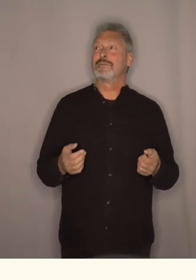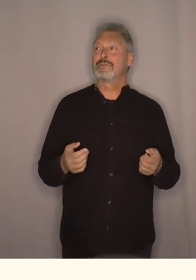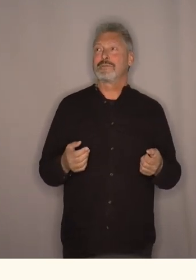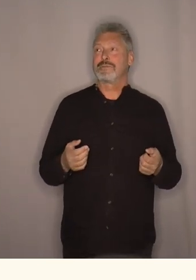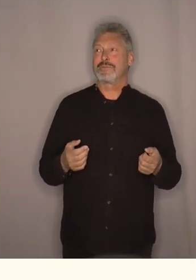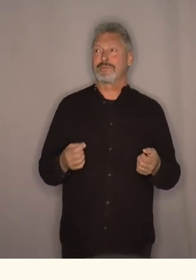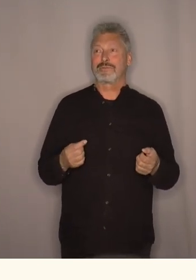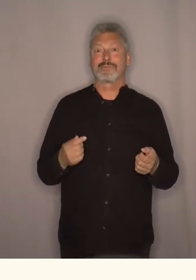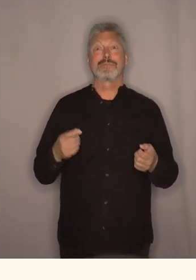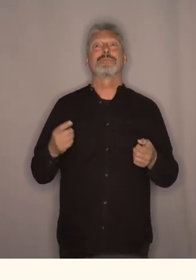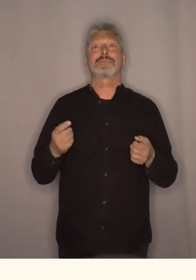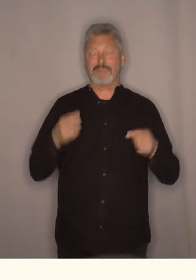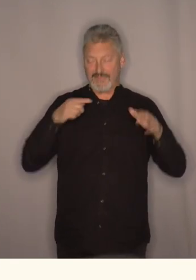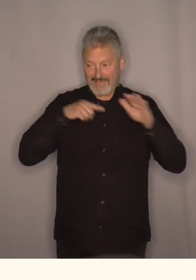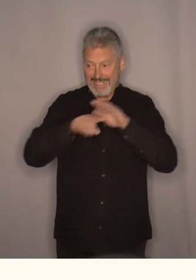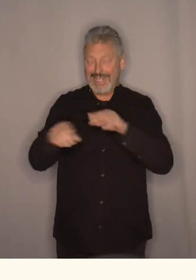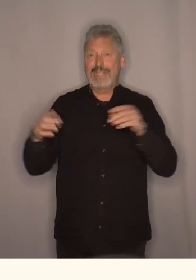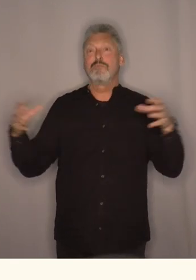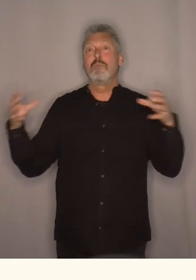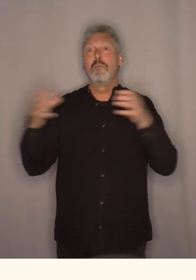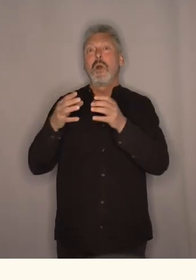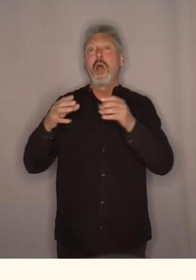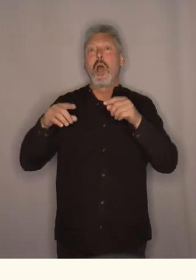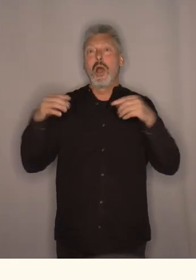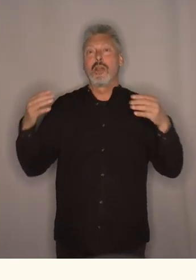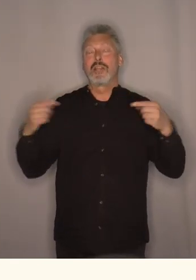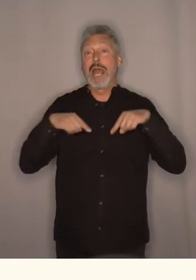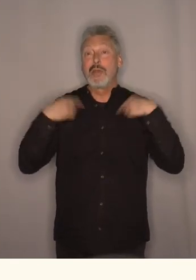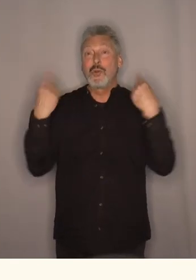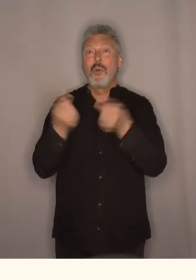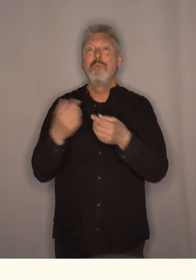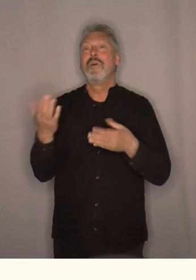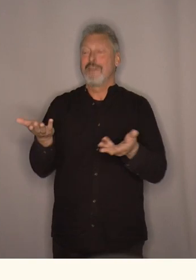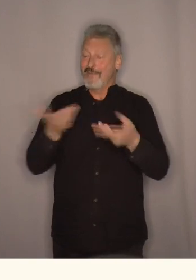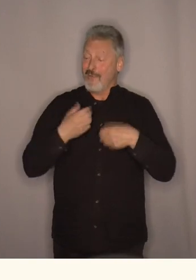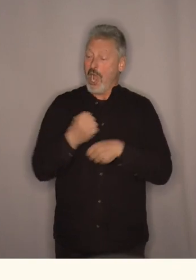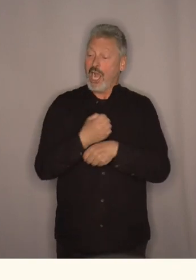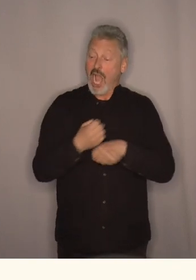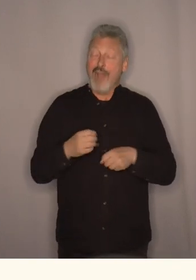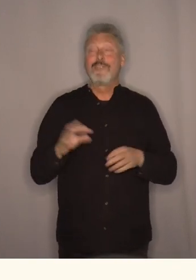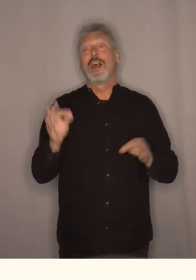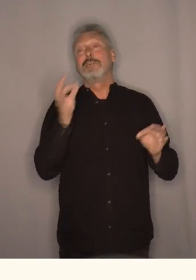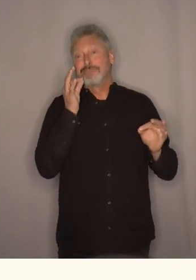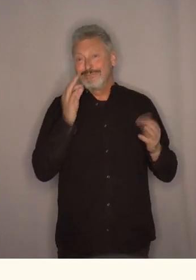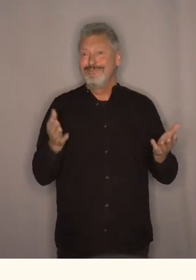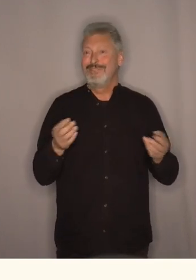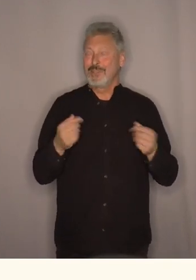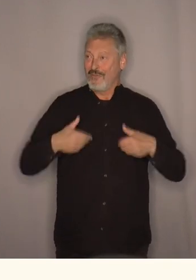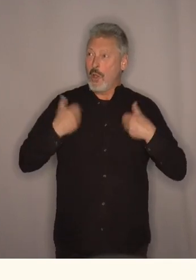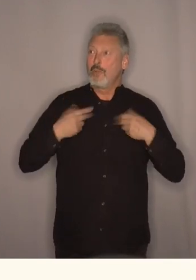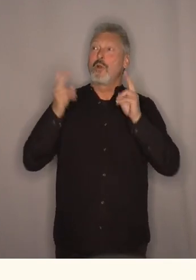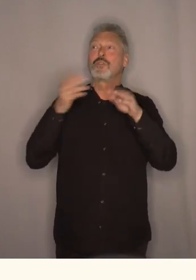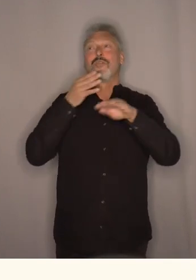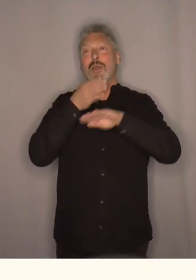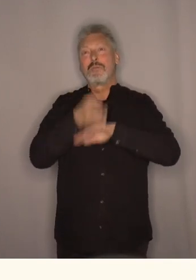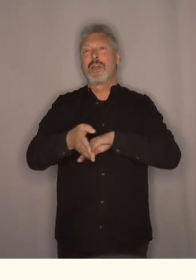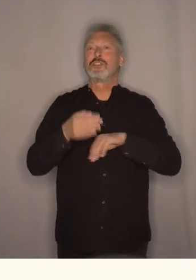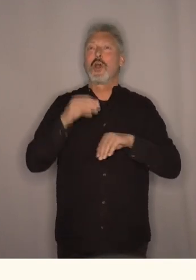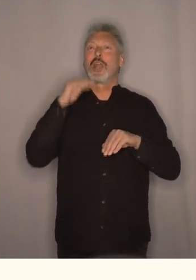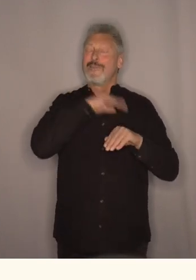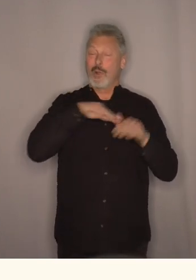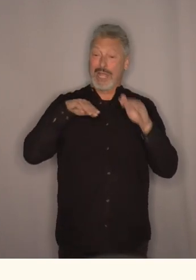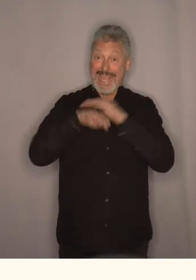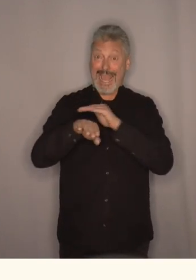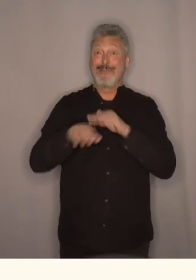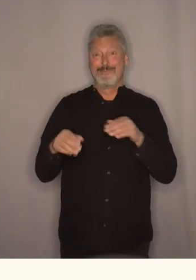kommer inn på et møterom, og vi får kaffe og kjeks. Litt sånn som du opplever noen ganger. Også når du besøker folk her hjemme.